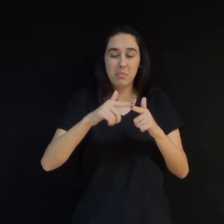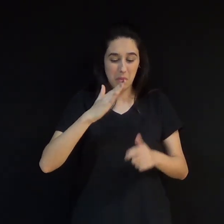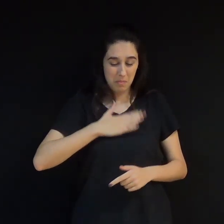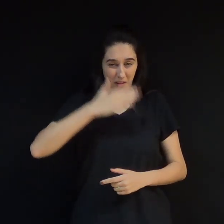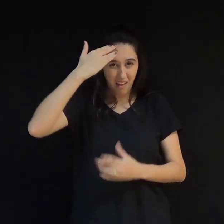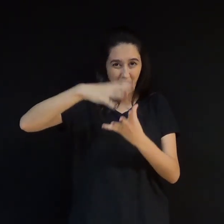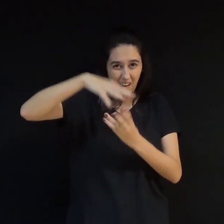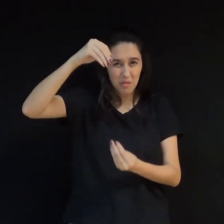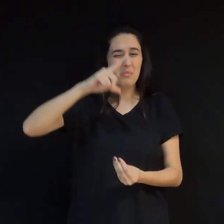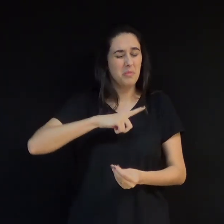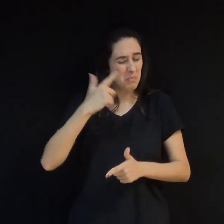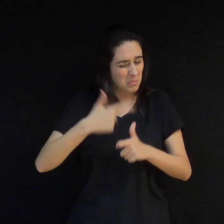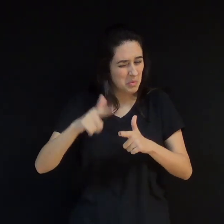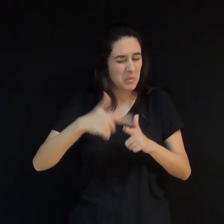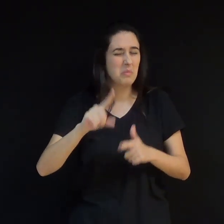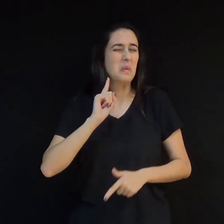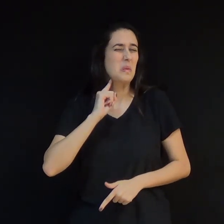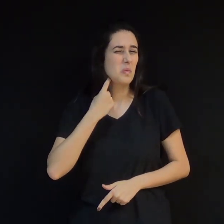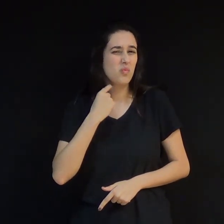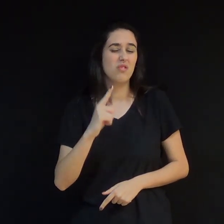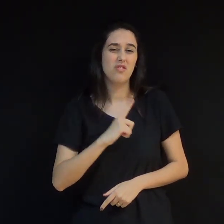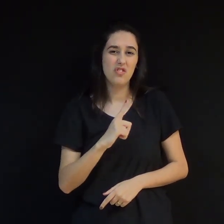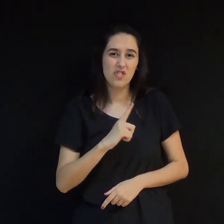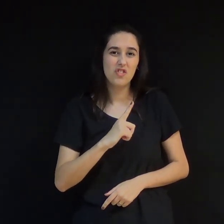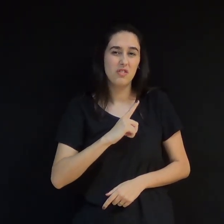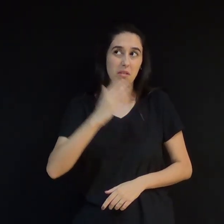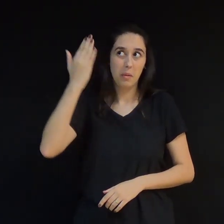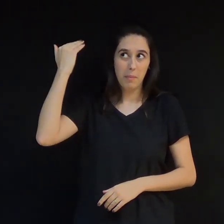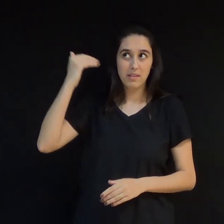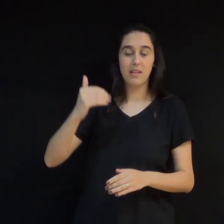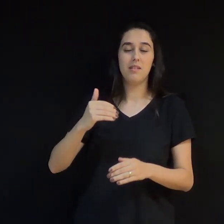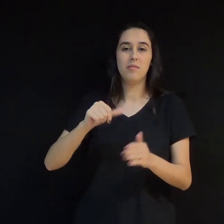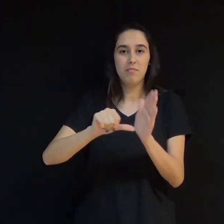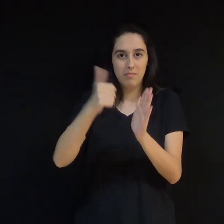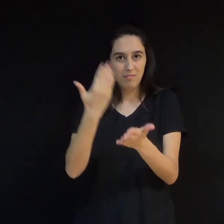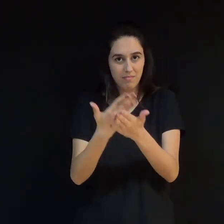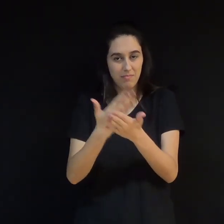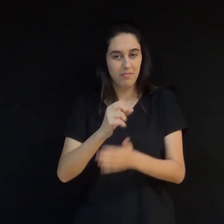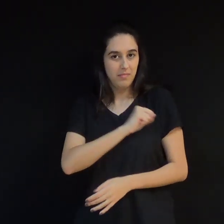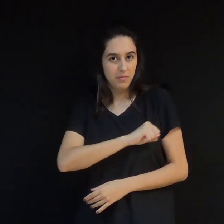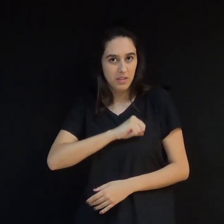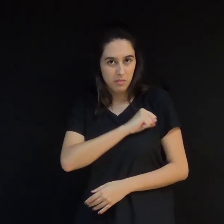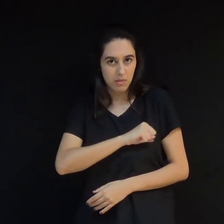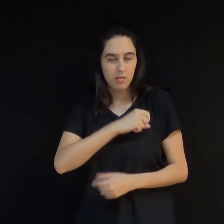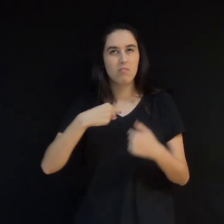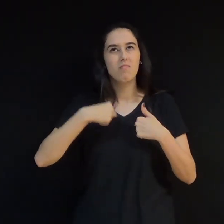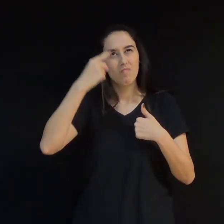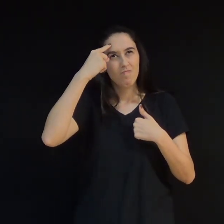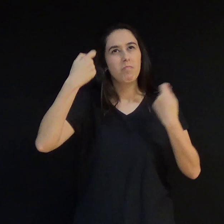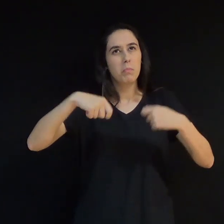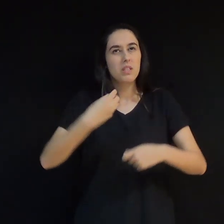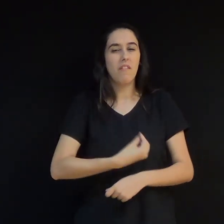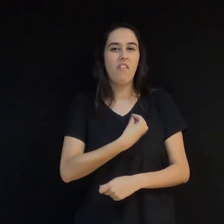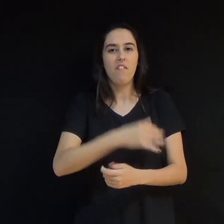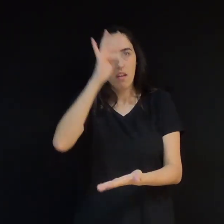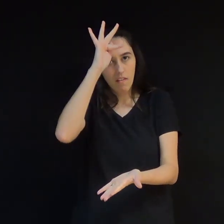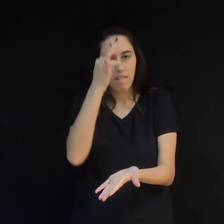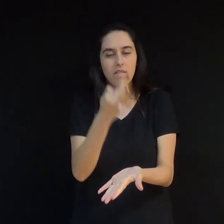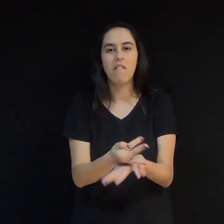acumulava em minha alma. Eu havia, desde o primeiro ano do seminário, entendido que viveria pela fé.